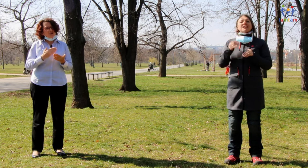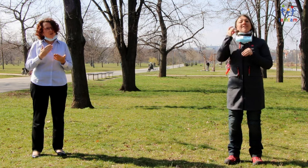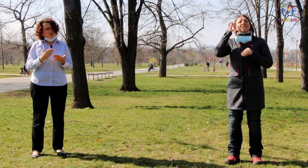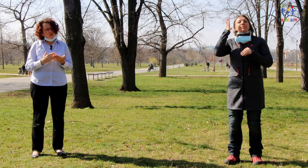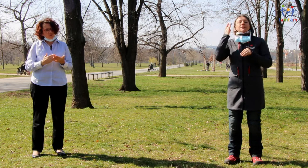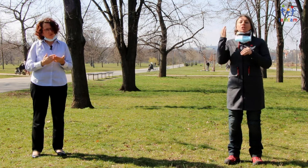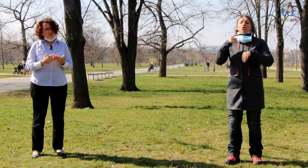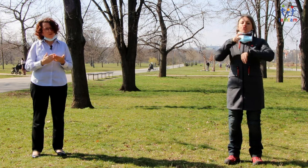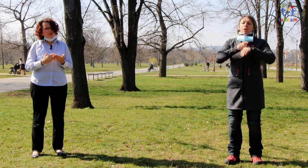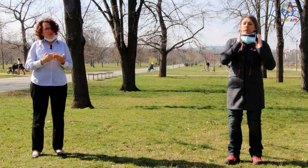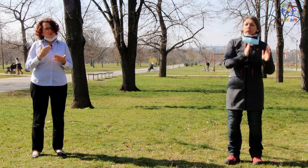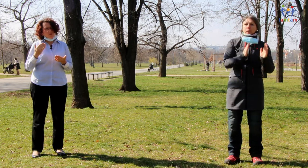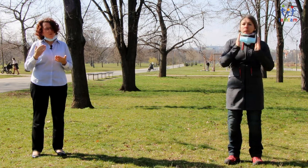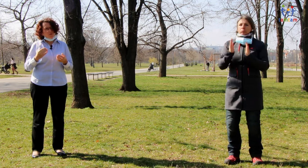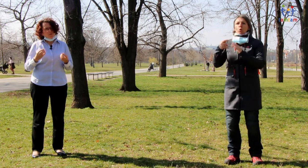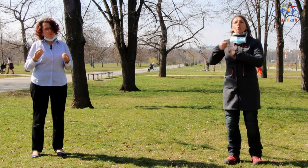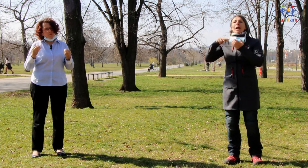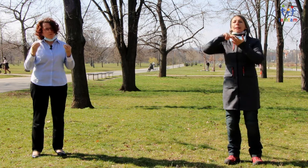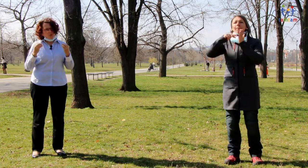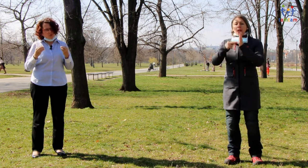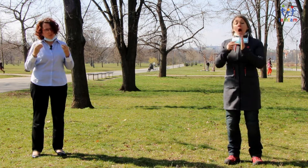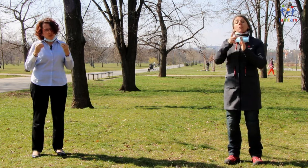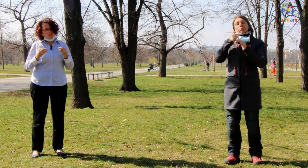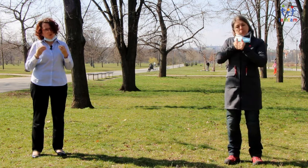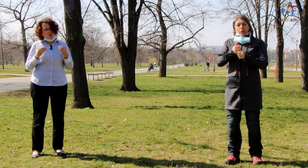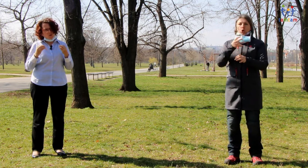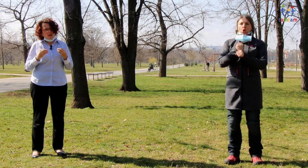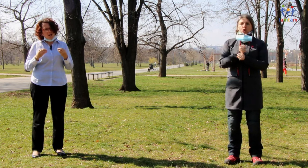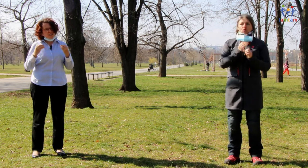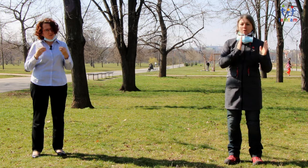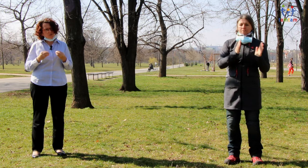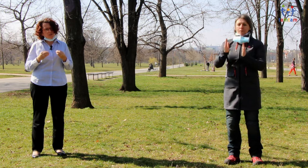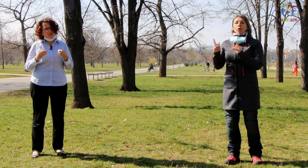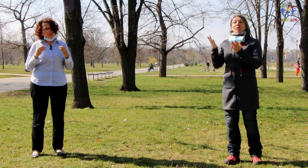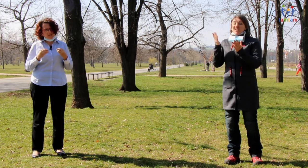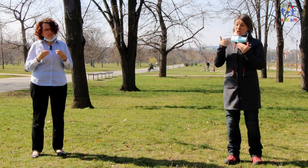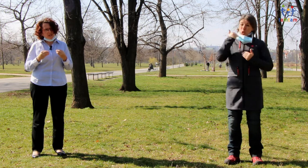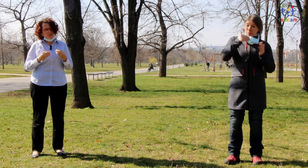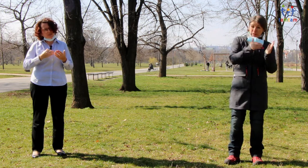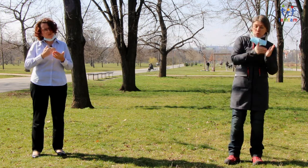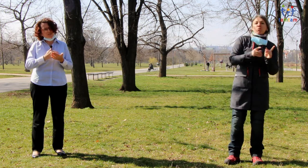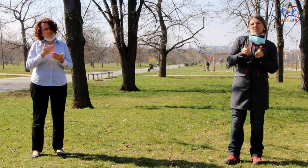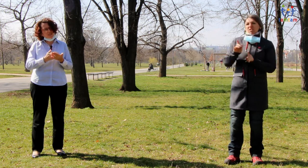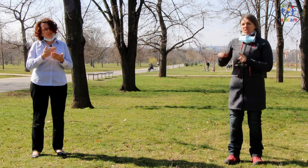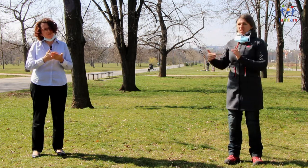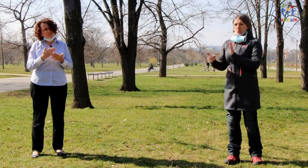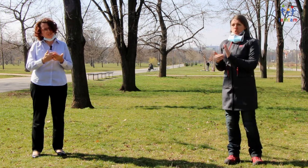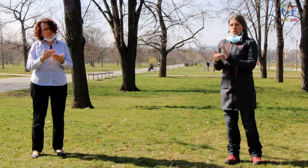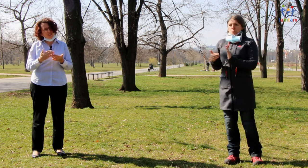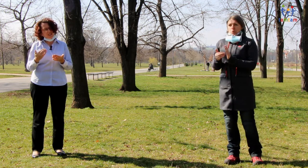dodržovat, protože nám to pomáhá jak dospělým, tak dětem, když vlastně ty věci se dějí